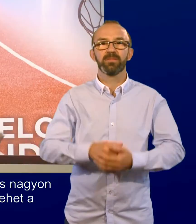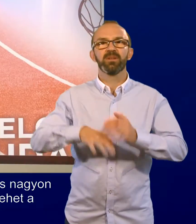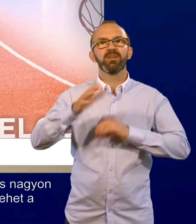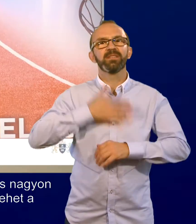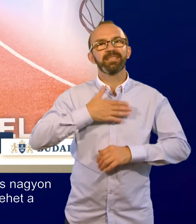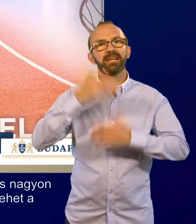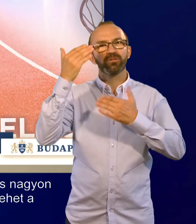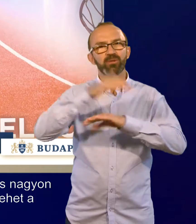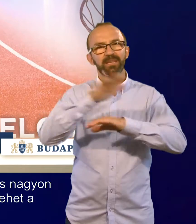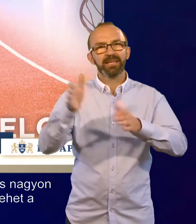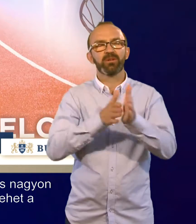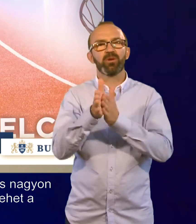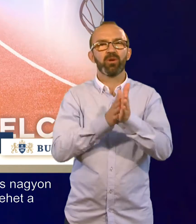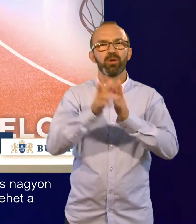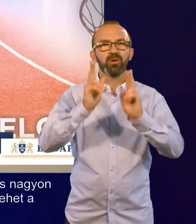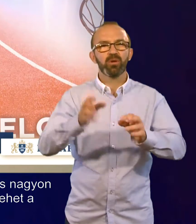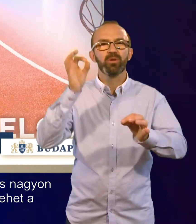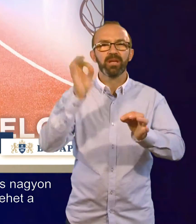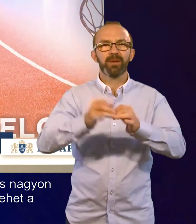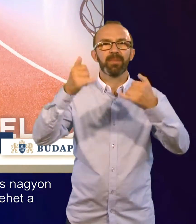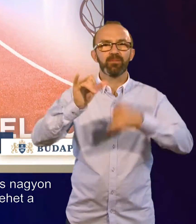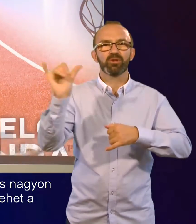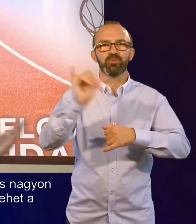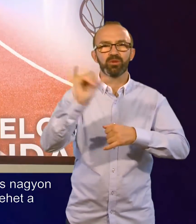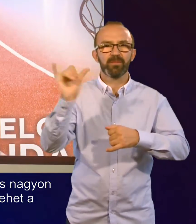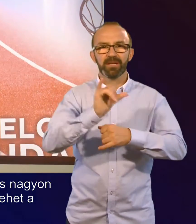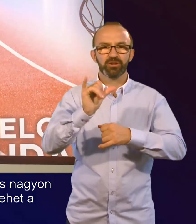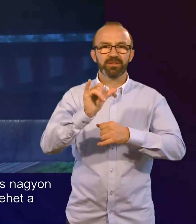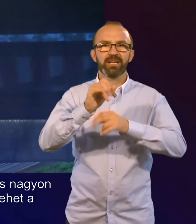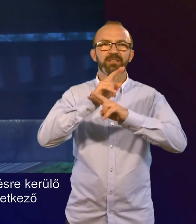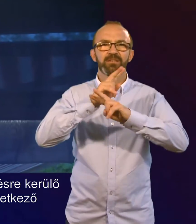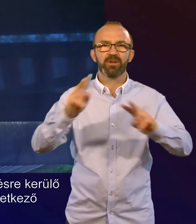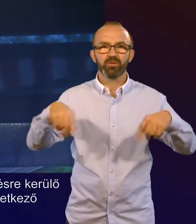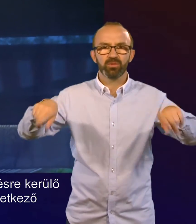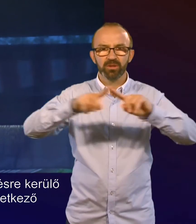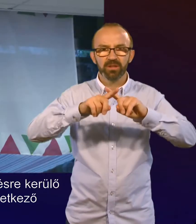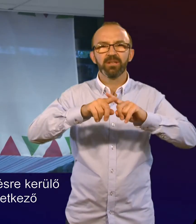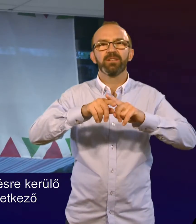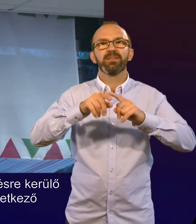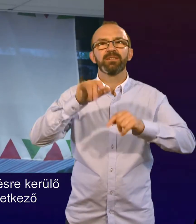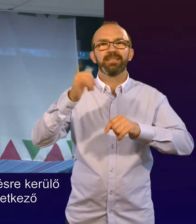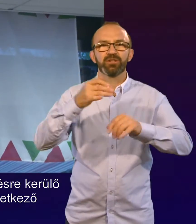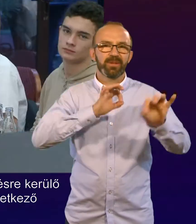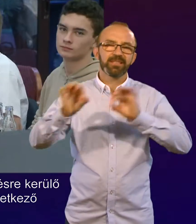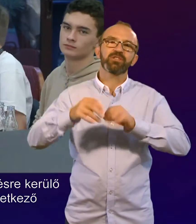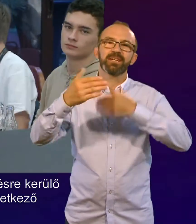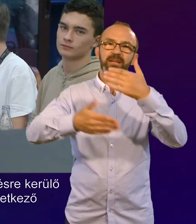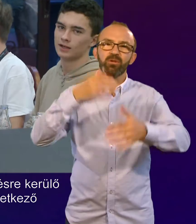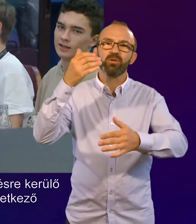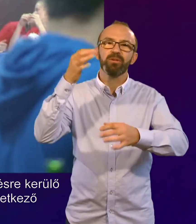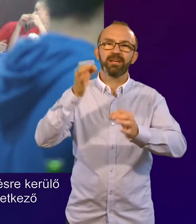Nagyon szeretettem történetök mindenkit, és nagyon dövülök, hogy éppen most Budapest lehet a házigazdája idénnek a 96 óta